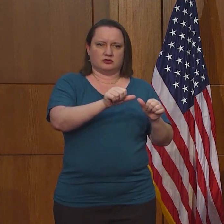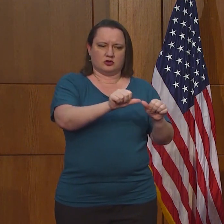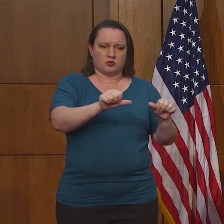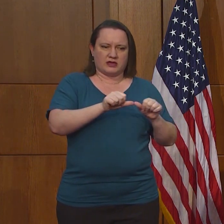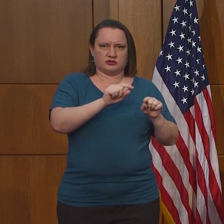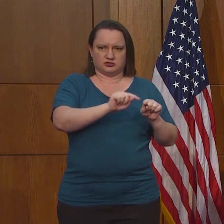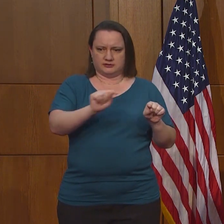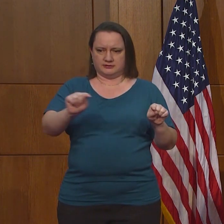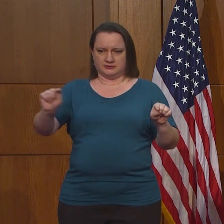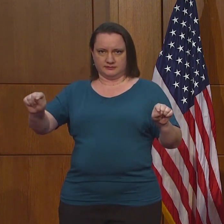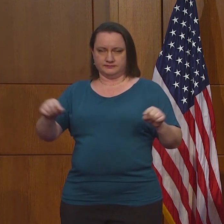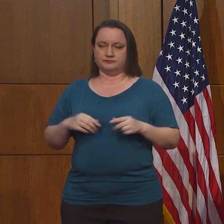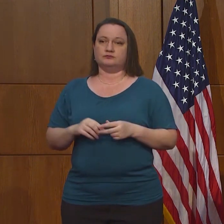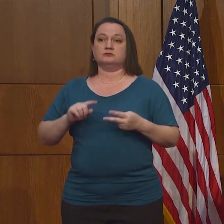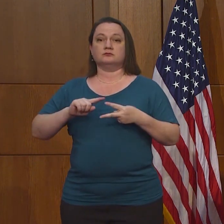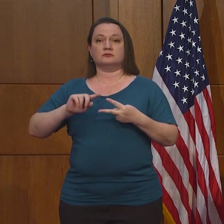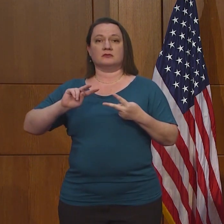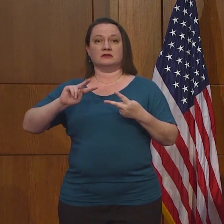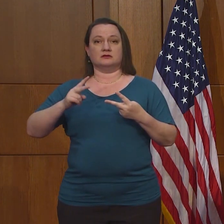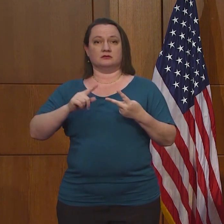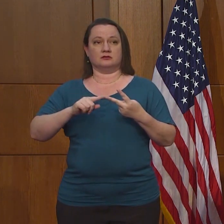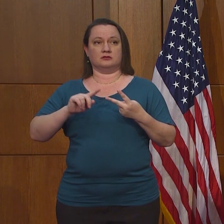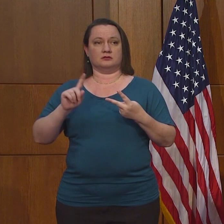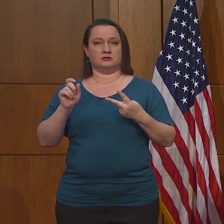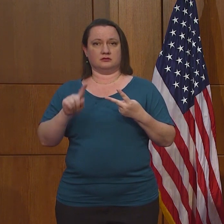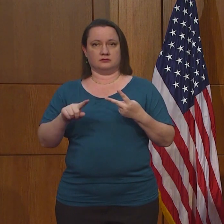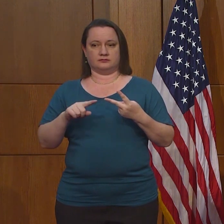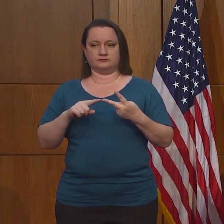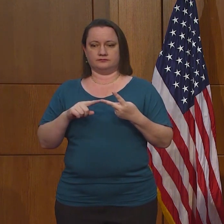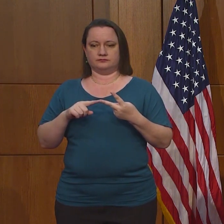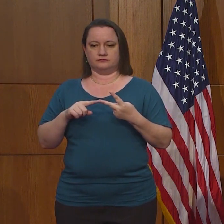brindar tanto la pregunta como la respuesta.